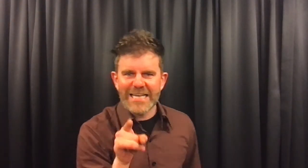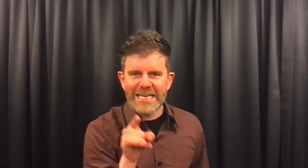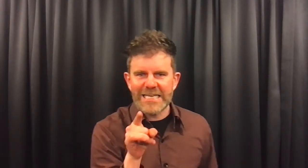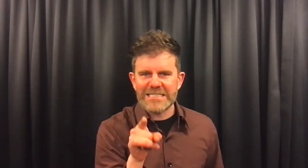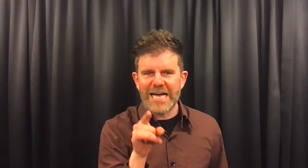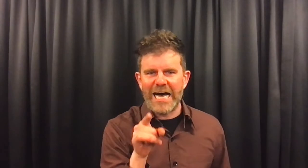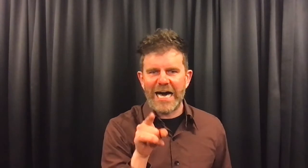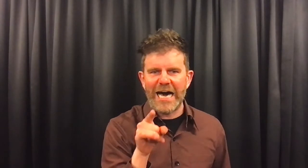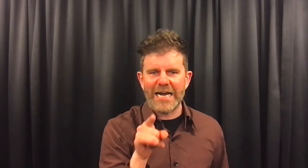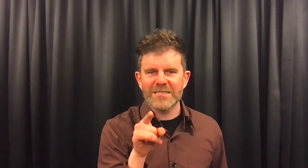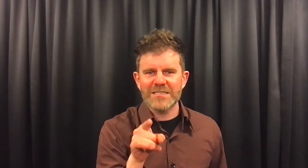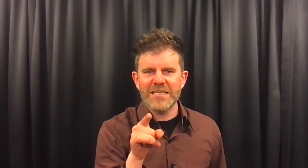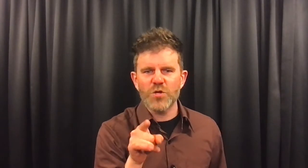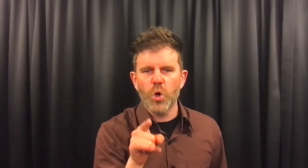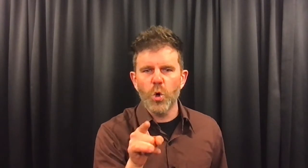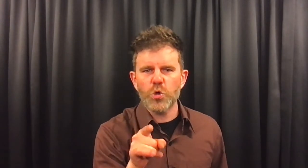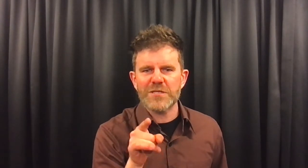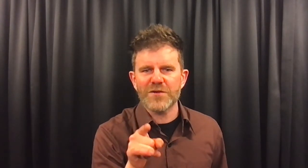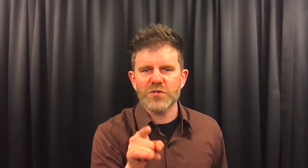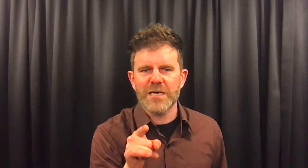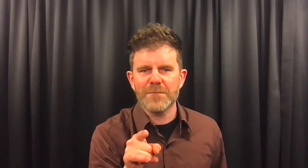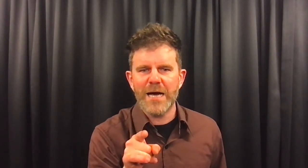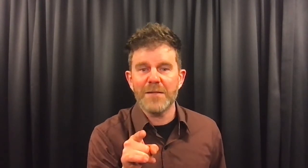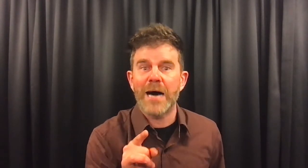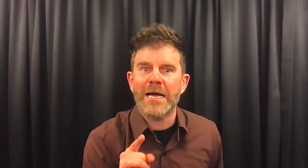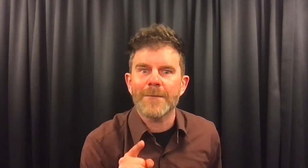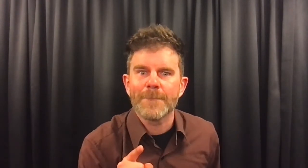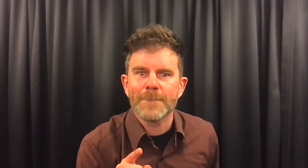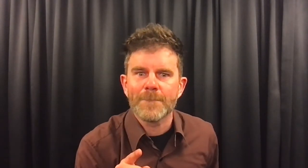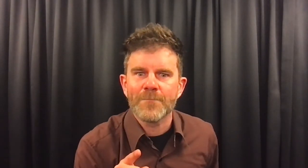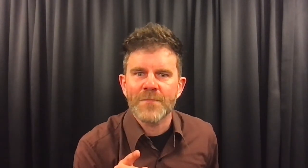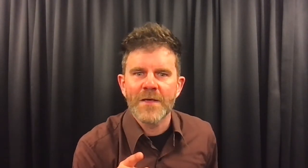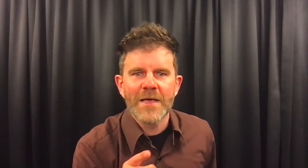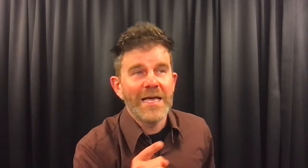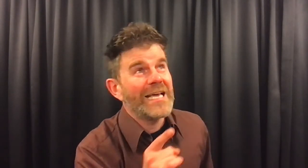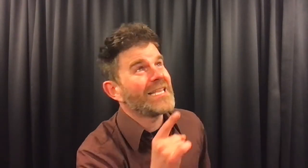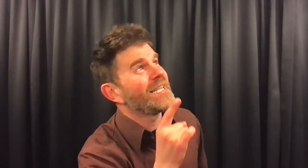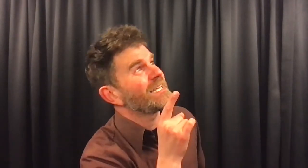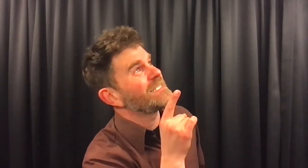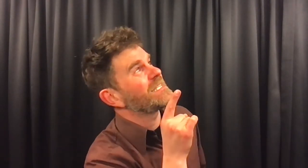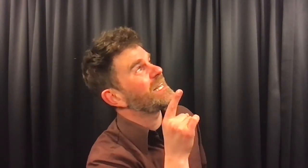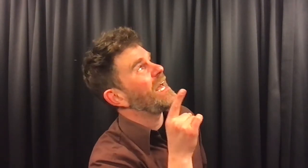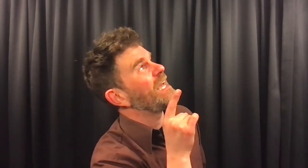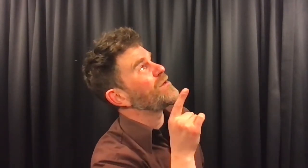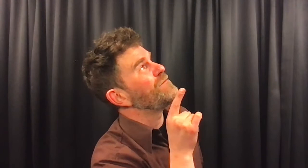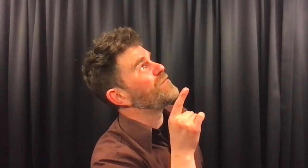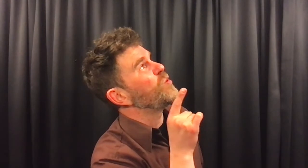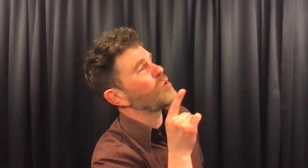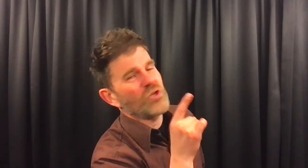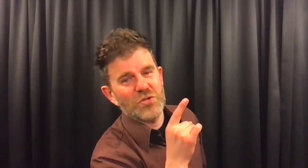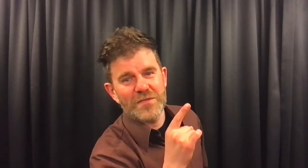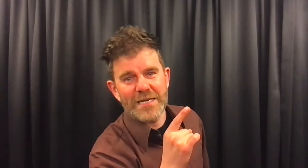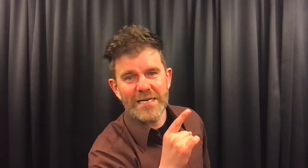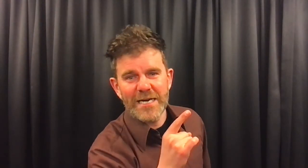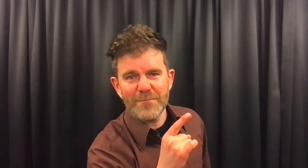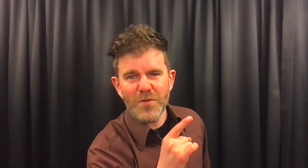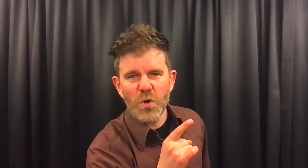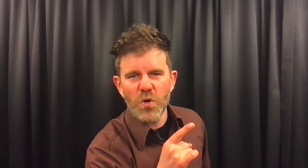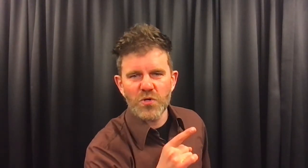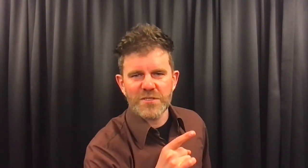is de arend niet de hoogste van ons allemaal, maar... Dan is het kleine vogeltje zonder naam de hoogste